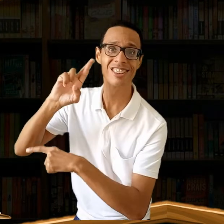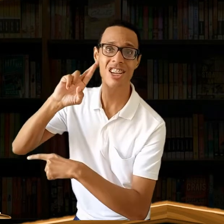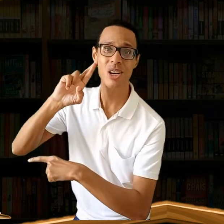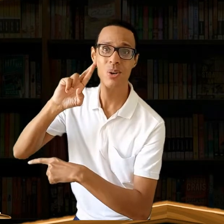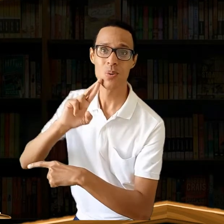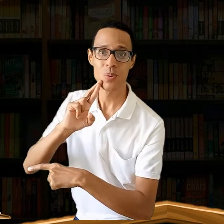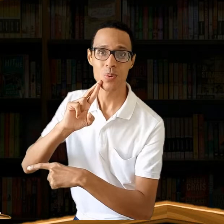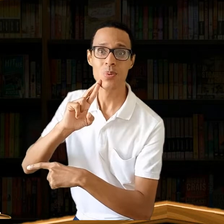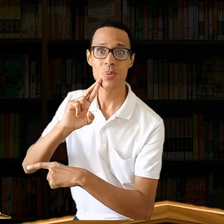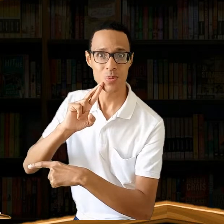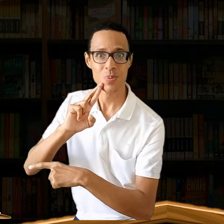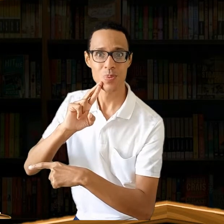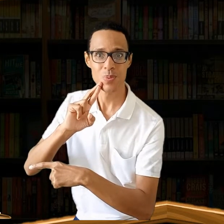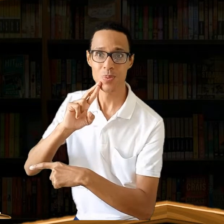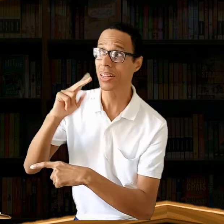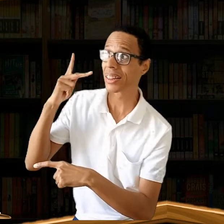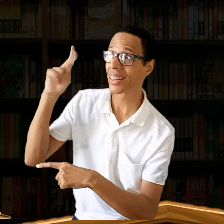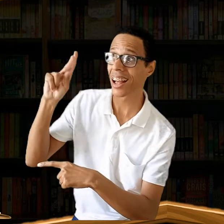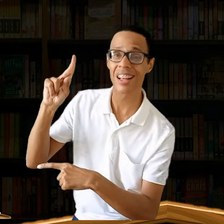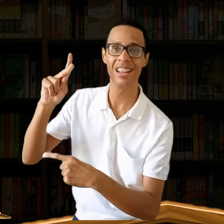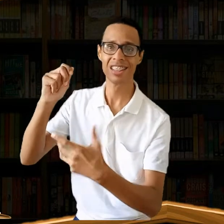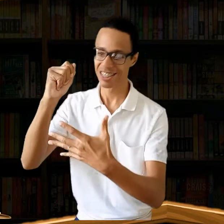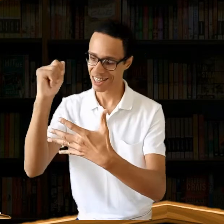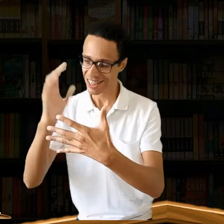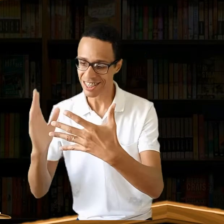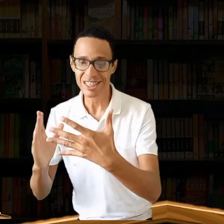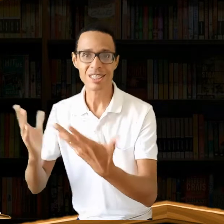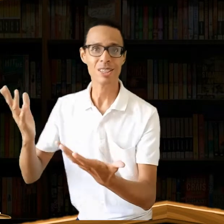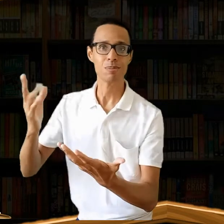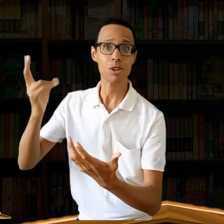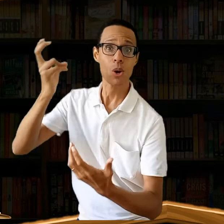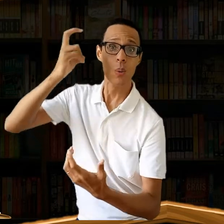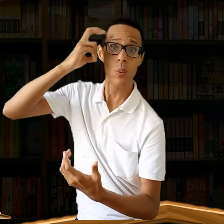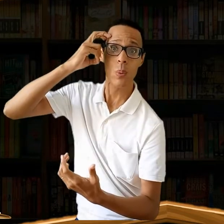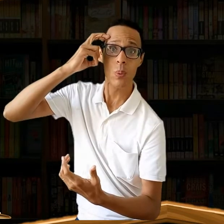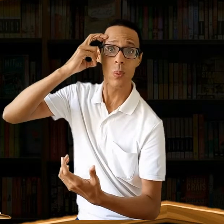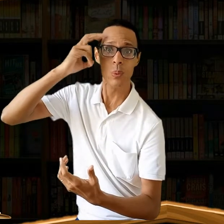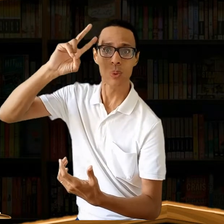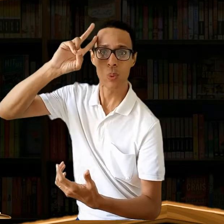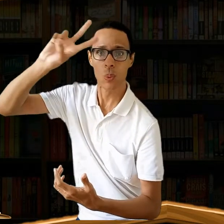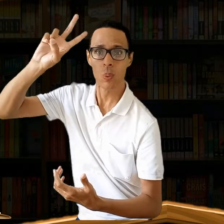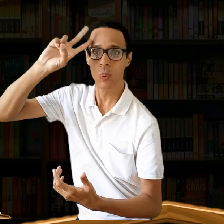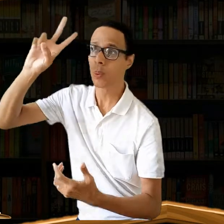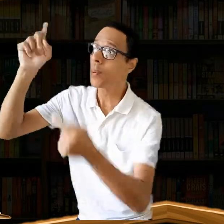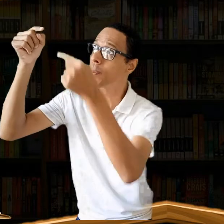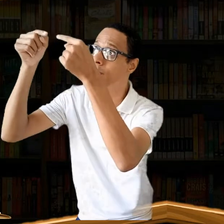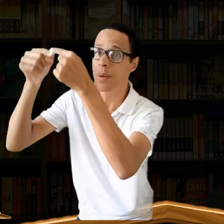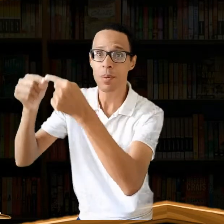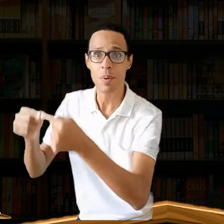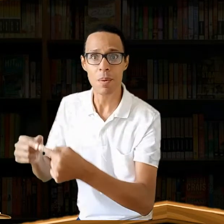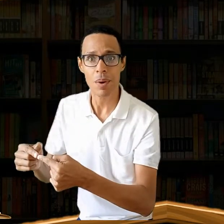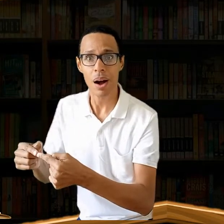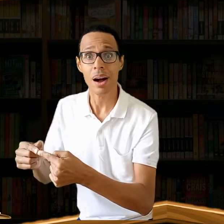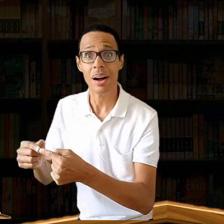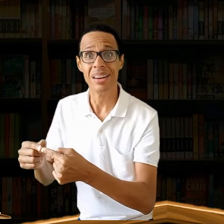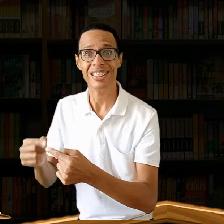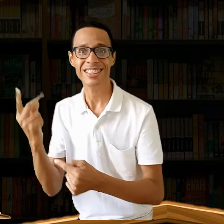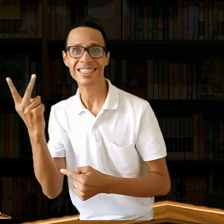Sinais para Conhecer Rondônia, História, Cultura e Libras. E a segunda